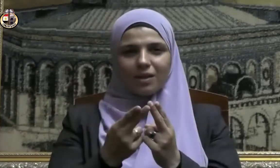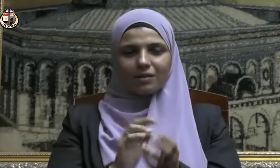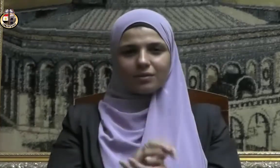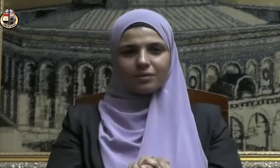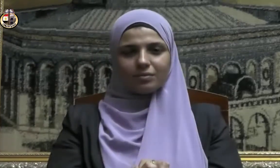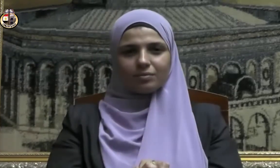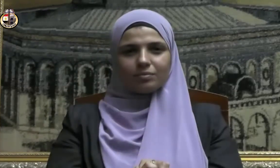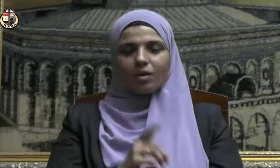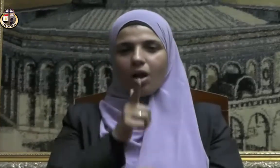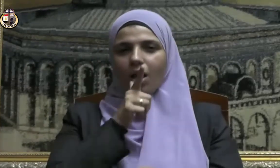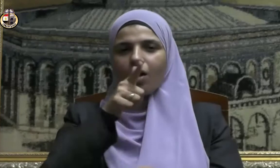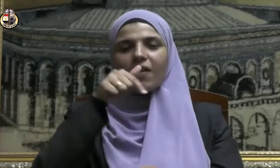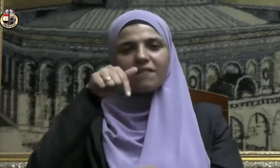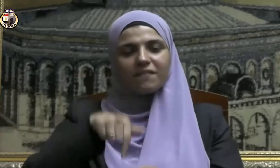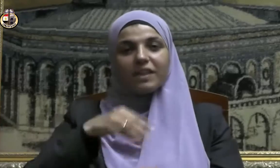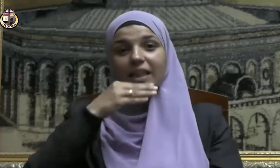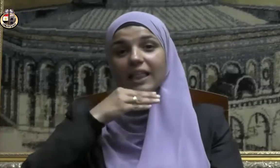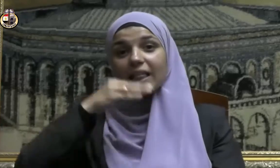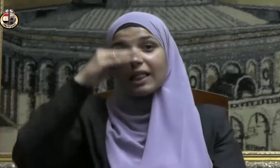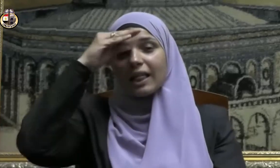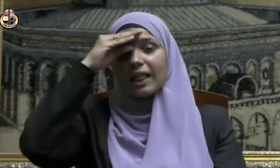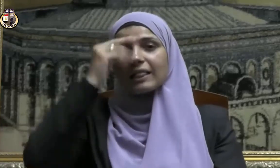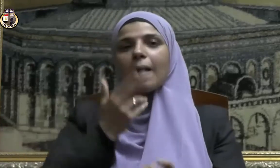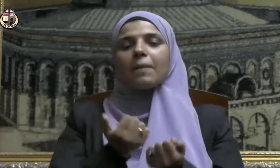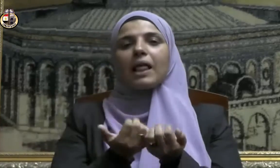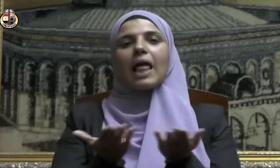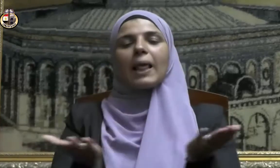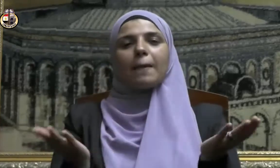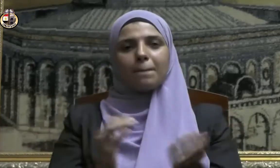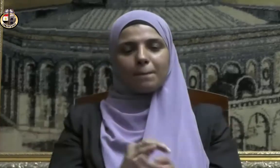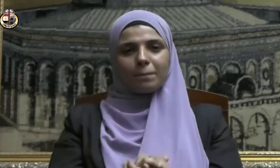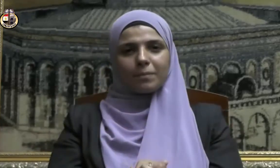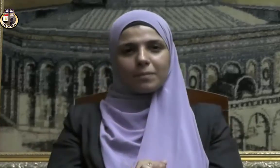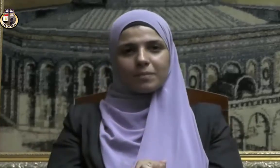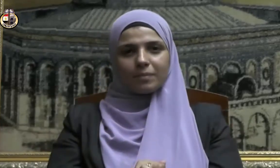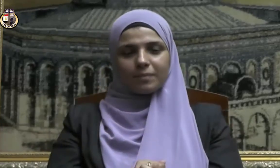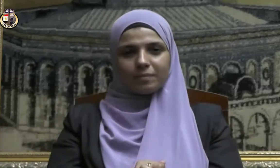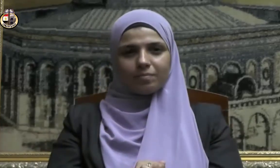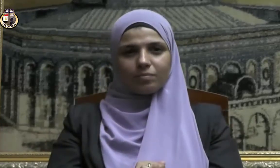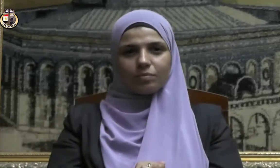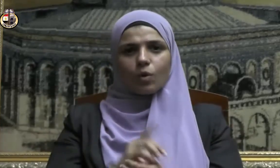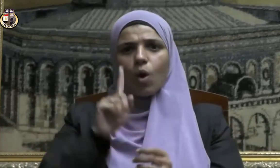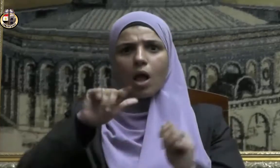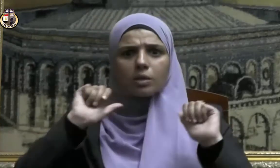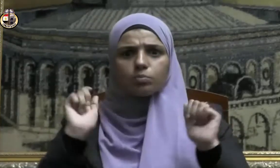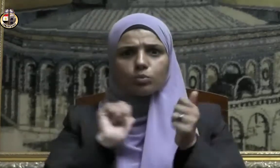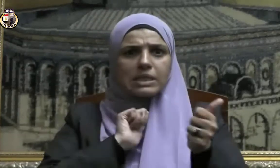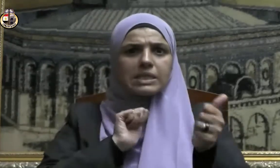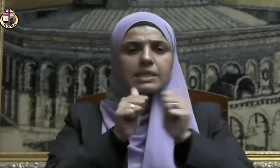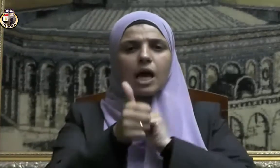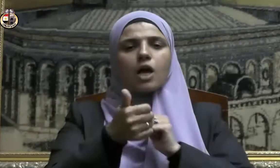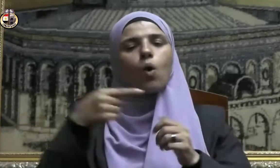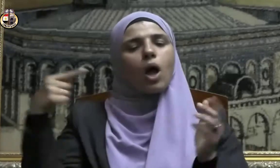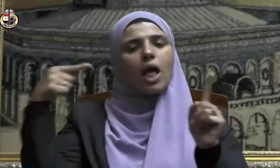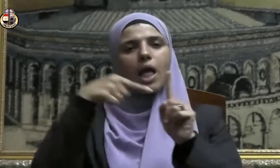القائل في كتابه الكريم وسارعوا إلى مغفرة